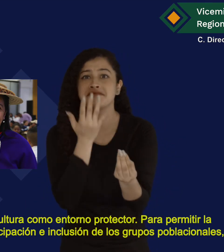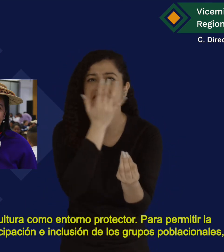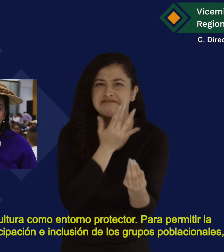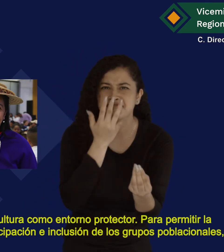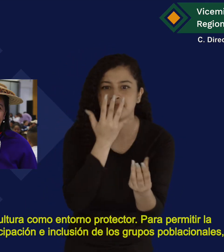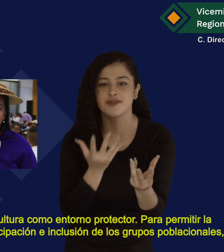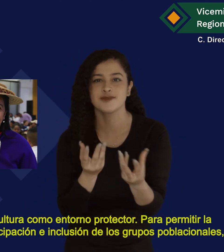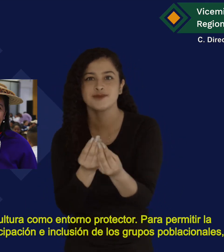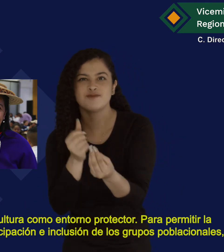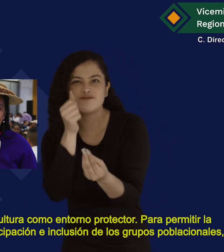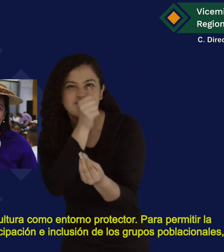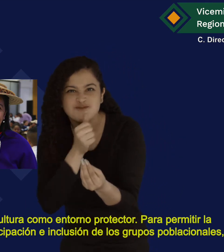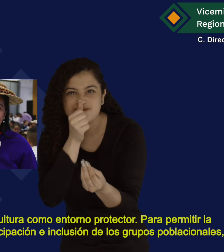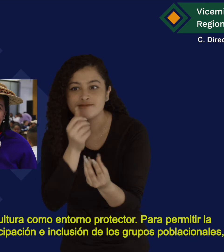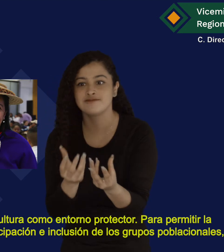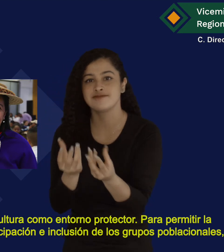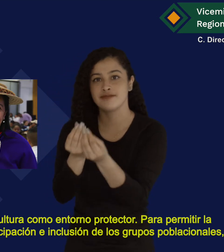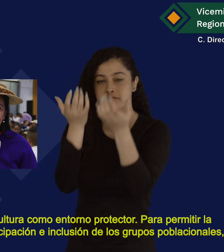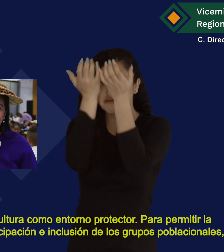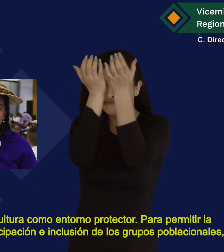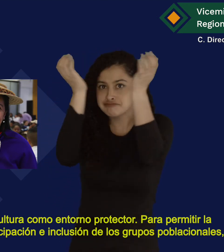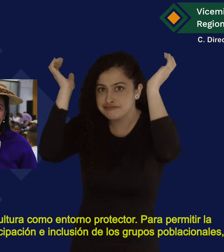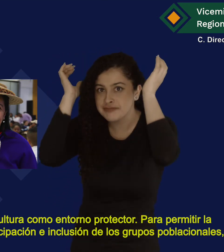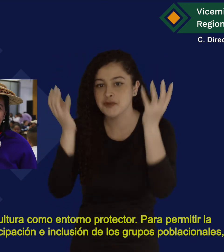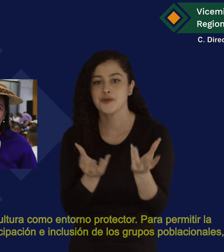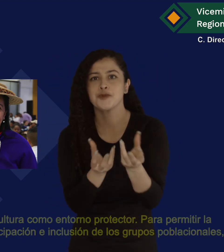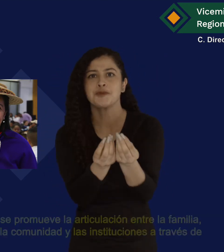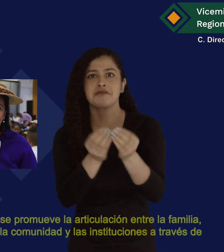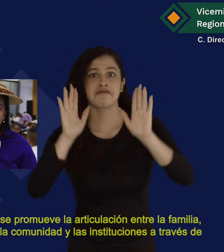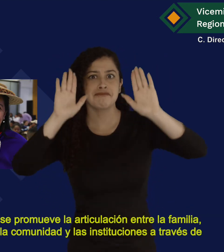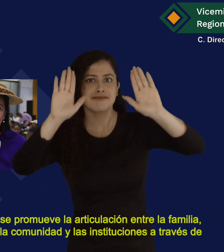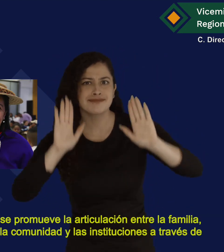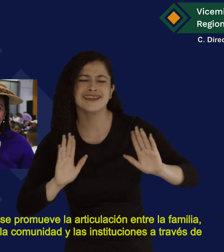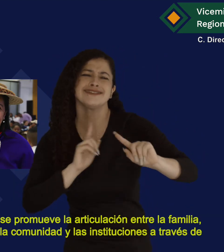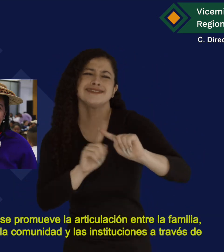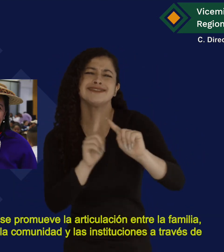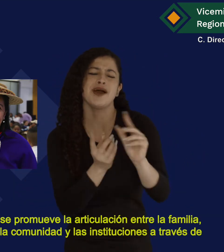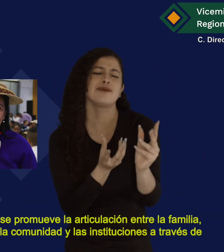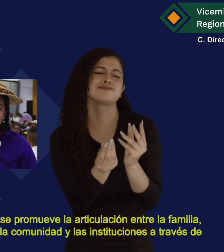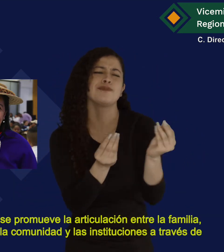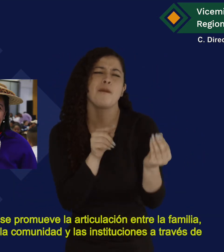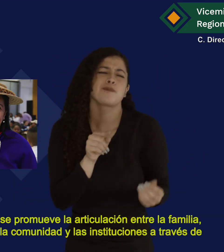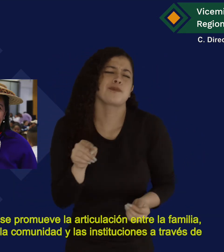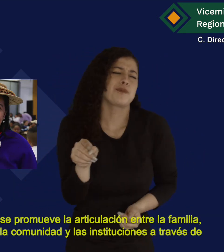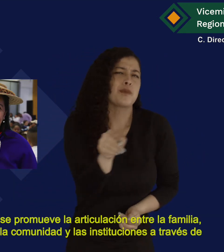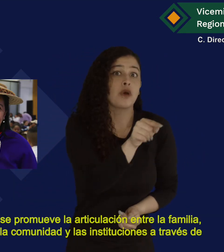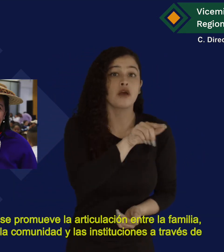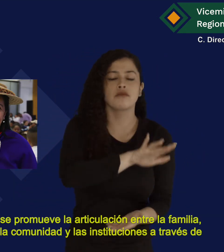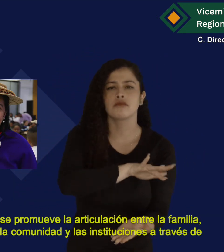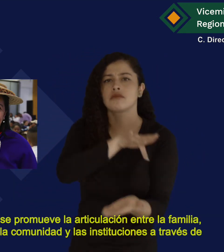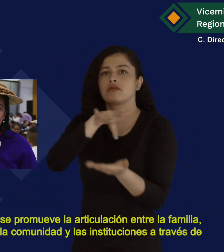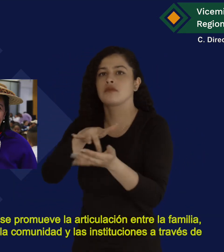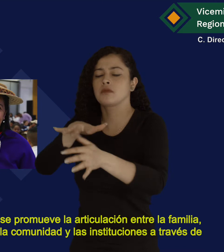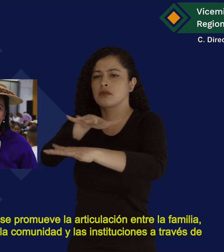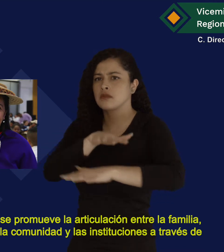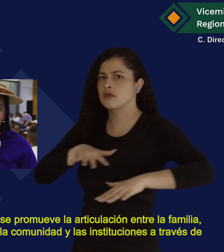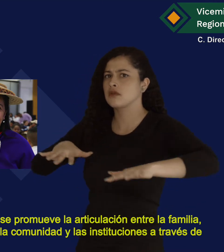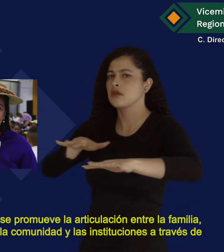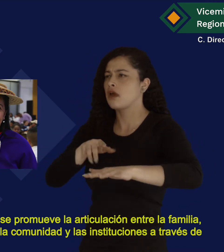de los grupos poblacionales Se promueve la articulación entre la familia,